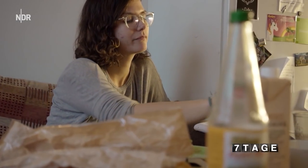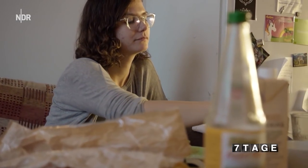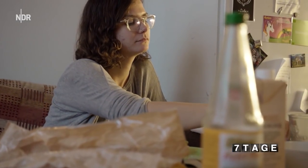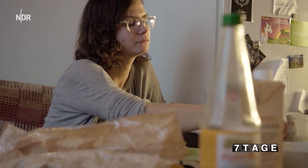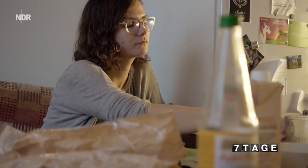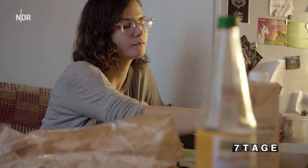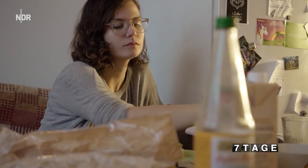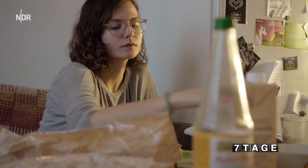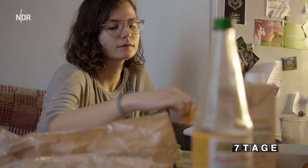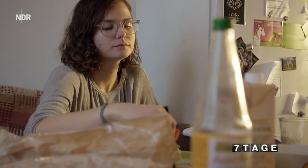lernen.